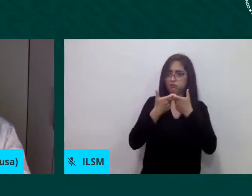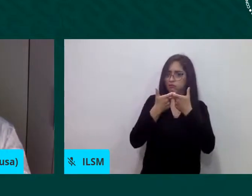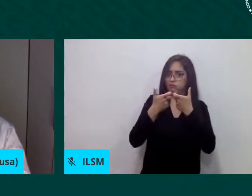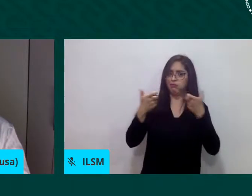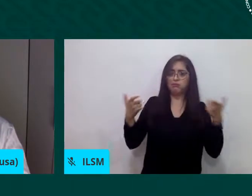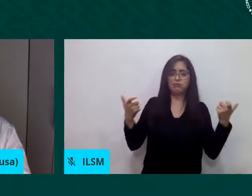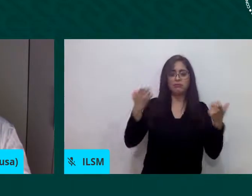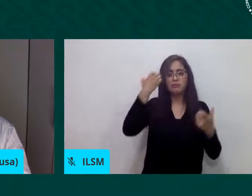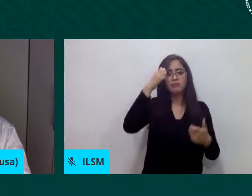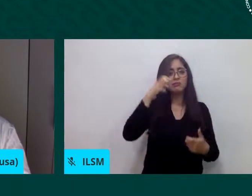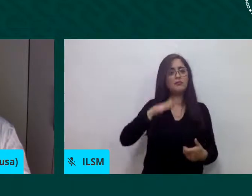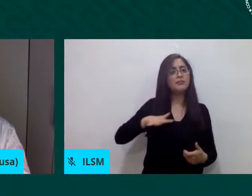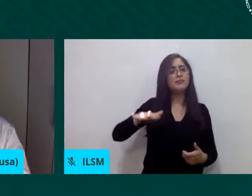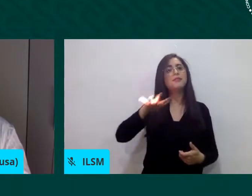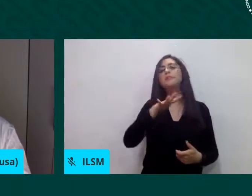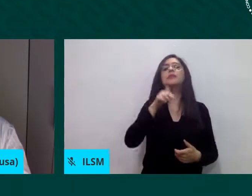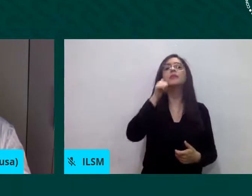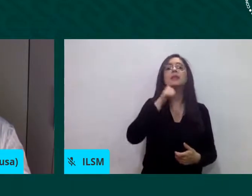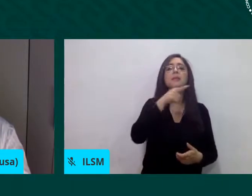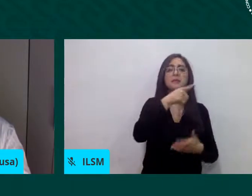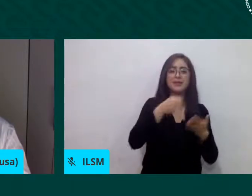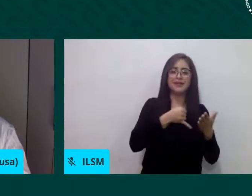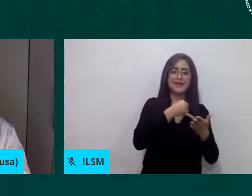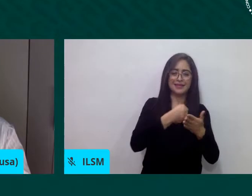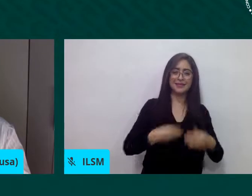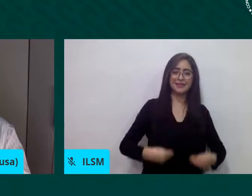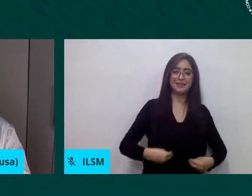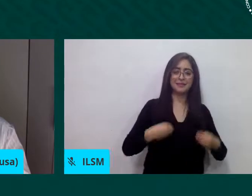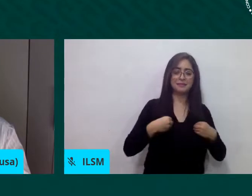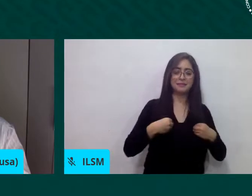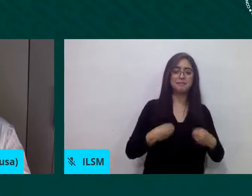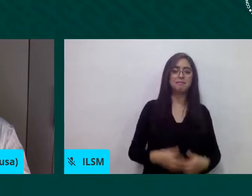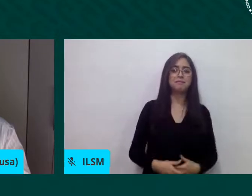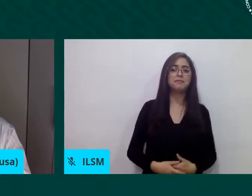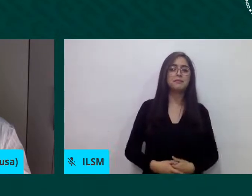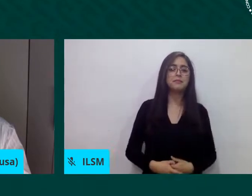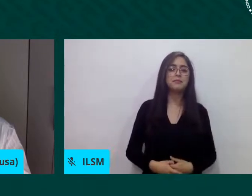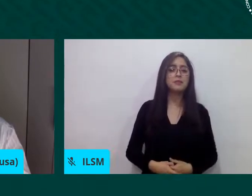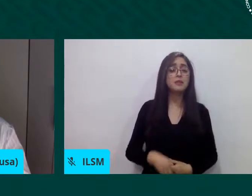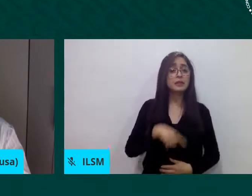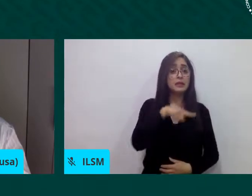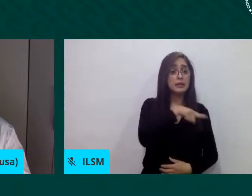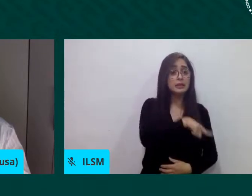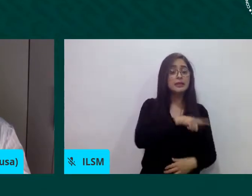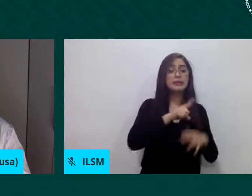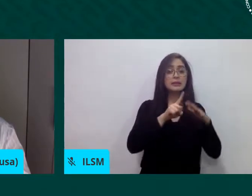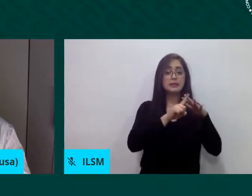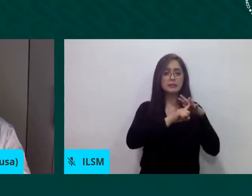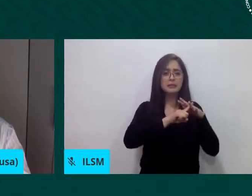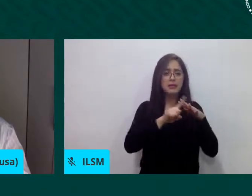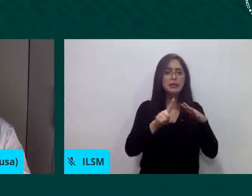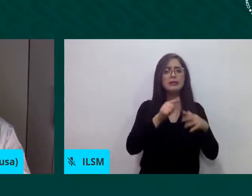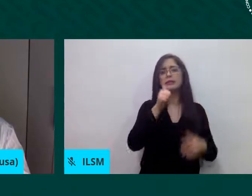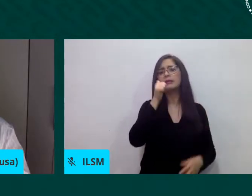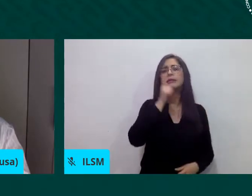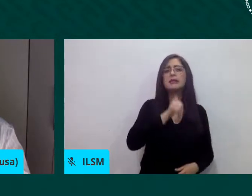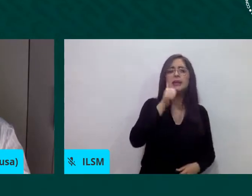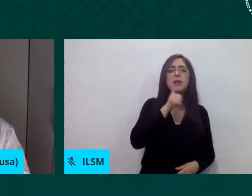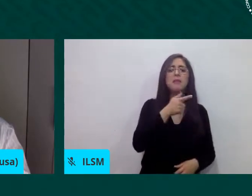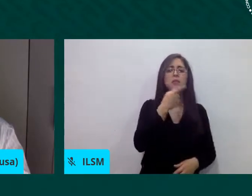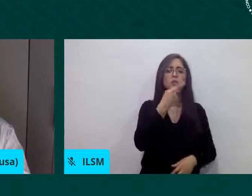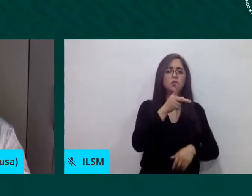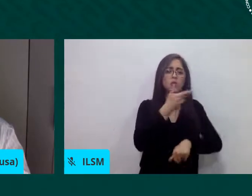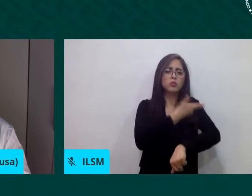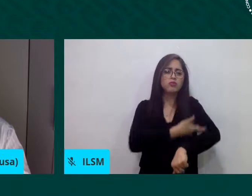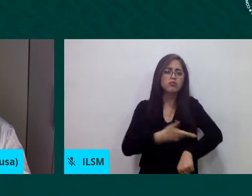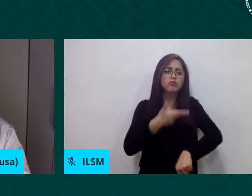cuestión de las corrientes migratorias y su gestión debe abordarse con un enfoque proactivo y no divisivo,